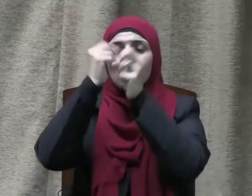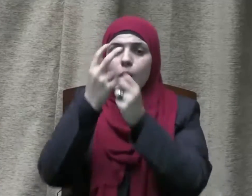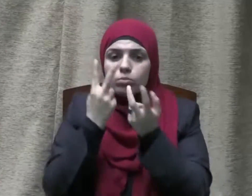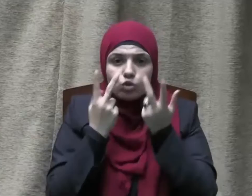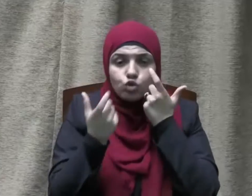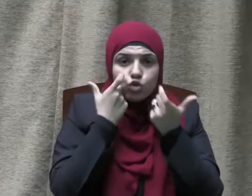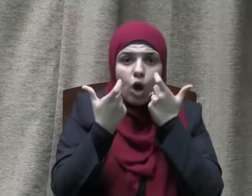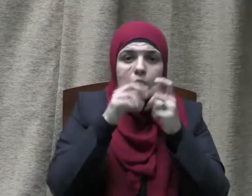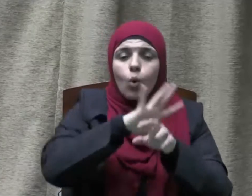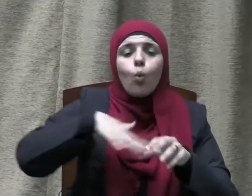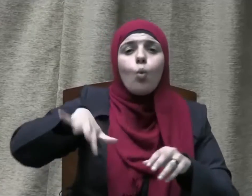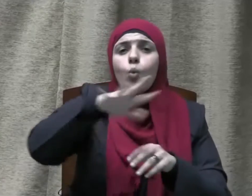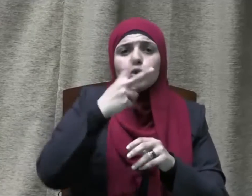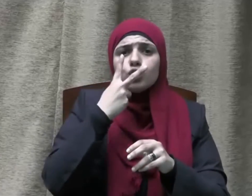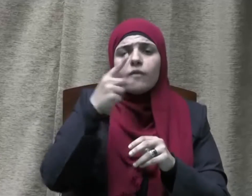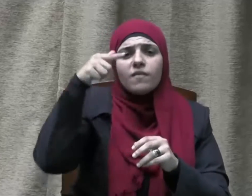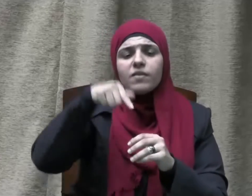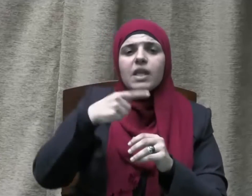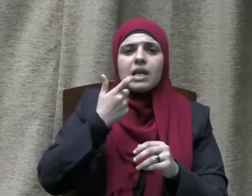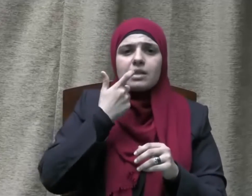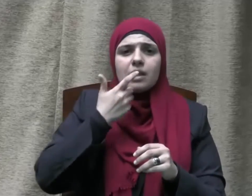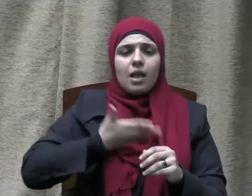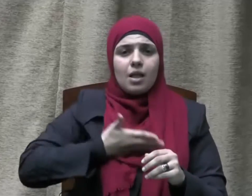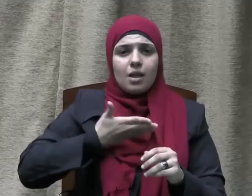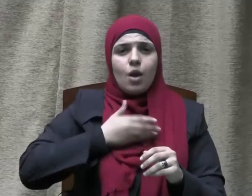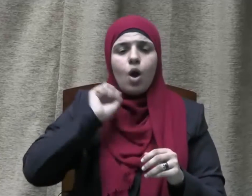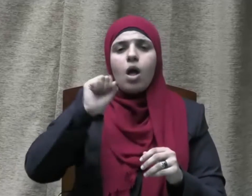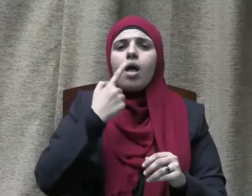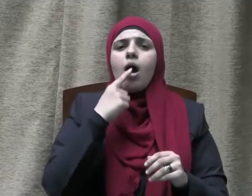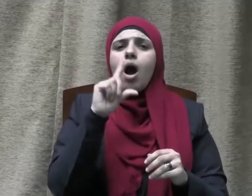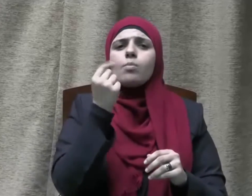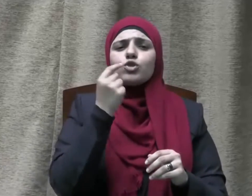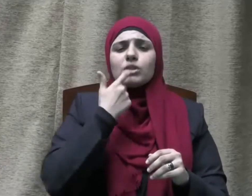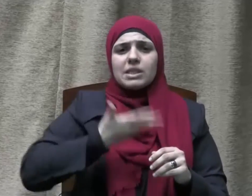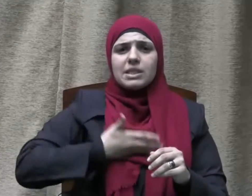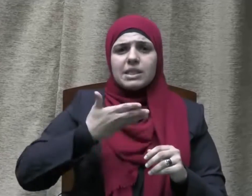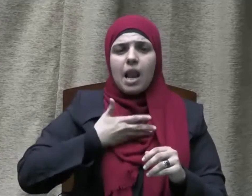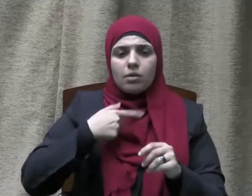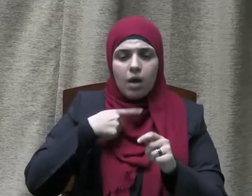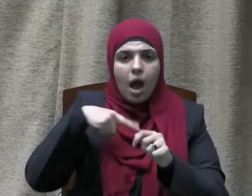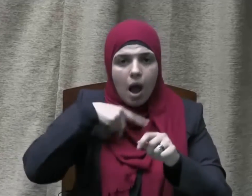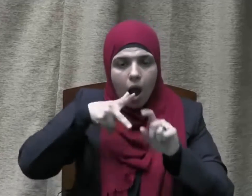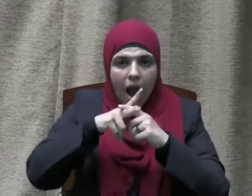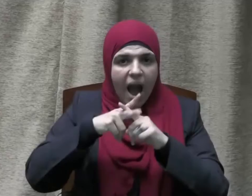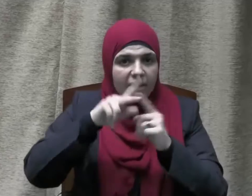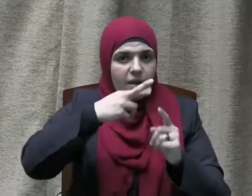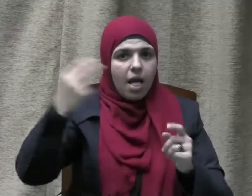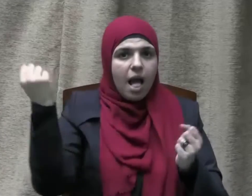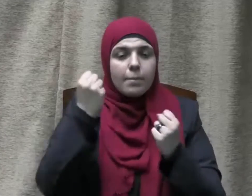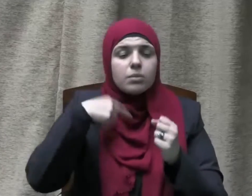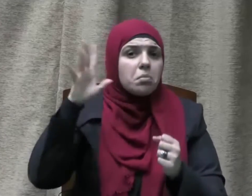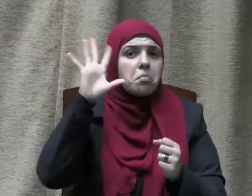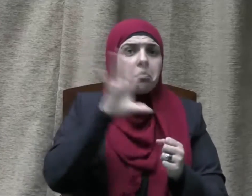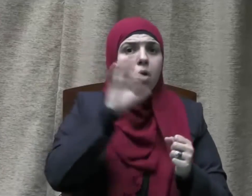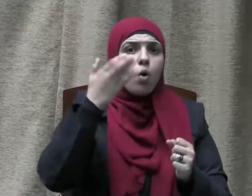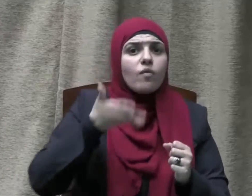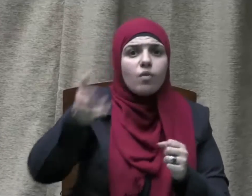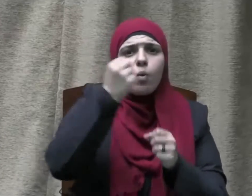وهو في الخامسة عشرة من عمره حلف الفضول الذي تداعت إليه قبائل